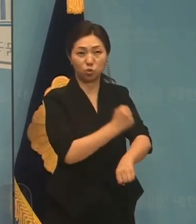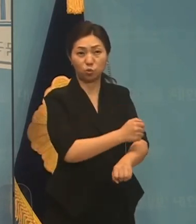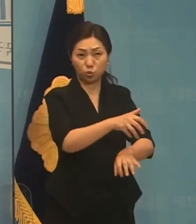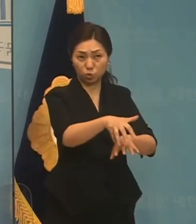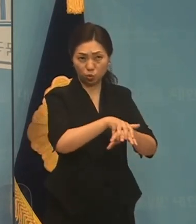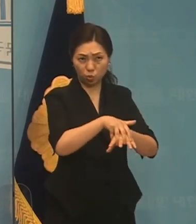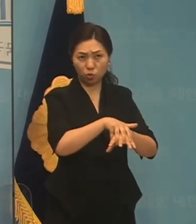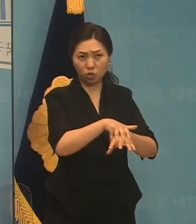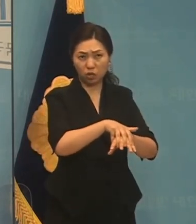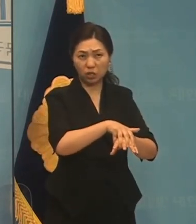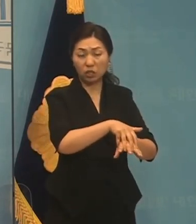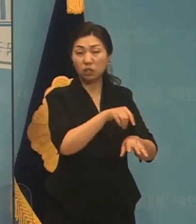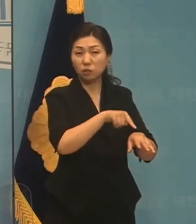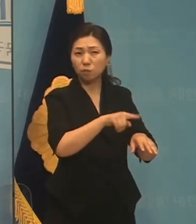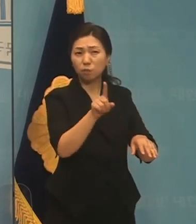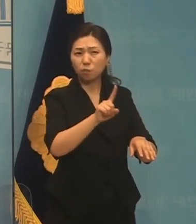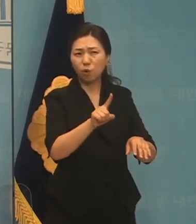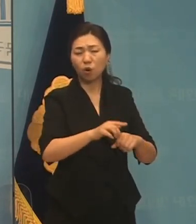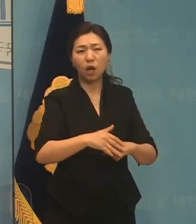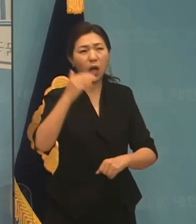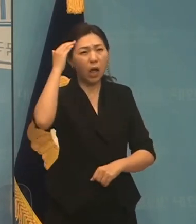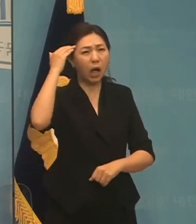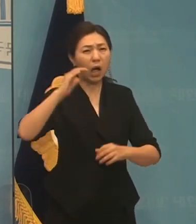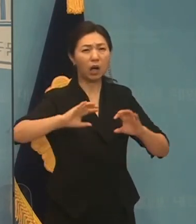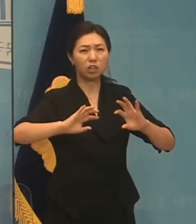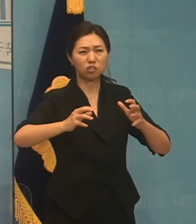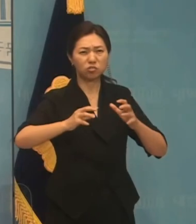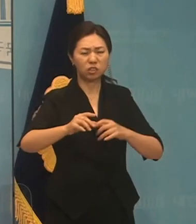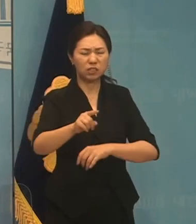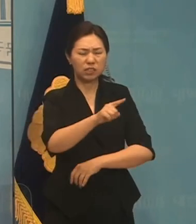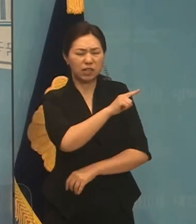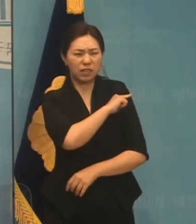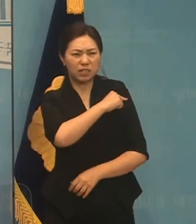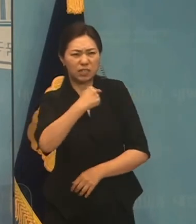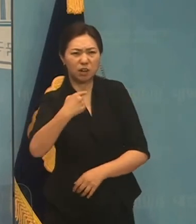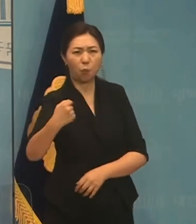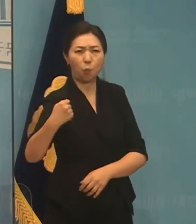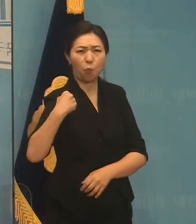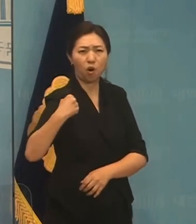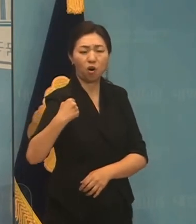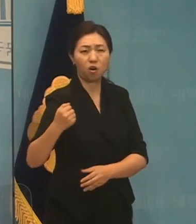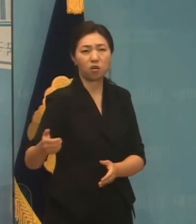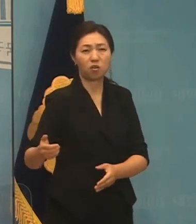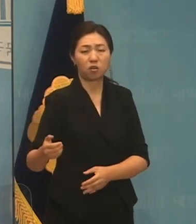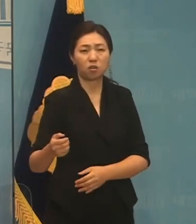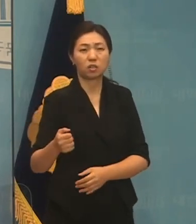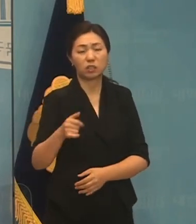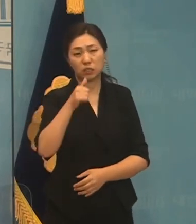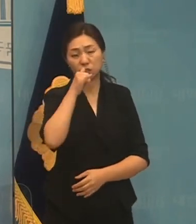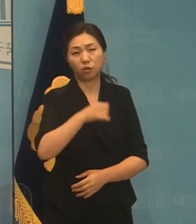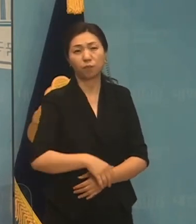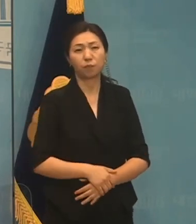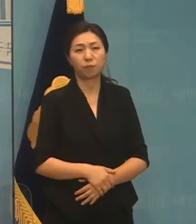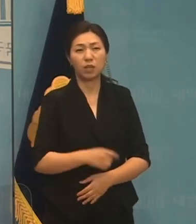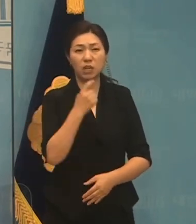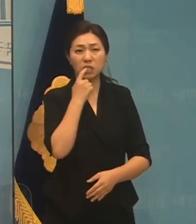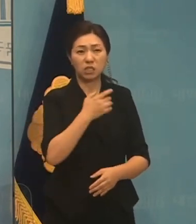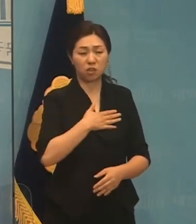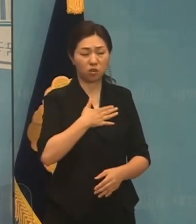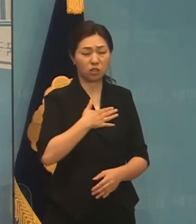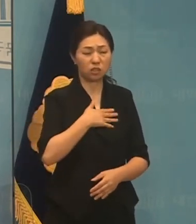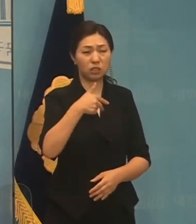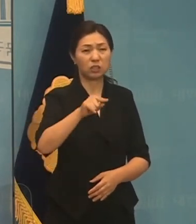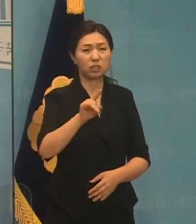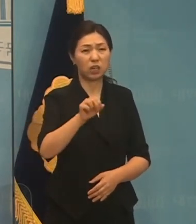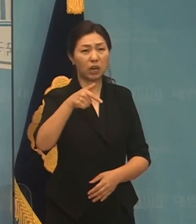대한민국 최고의 권력기관이 되어 있습니다. 저 장 대표는 이 민주노총 때문에 여러